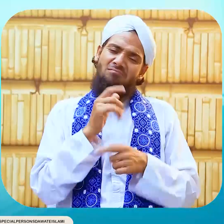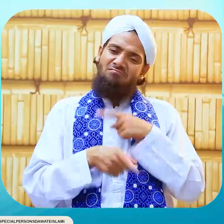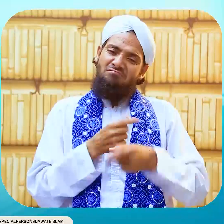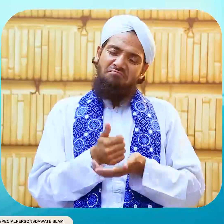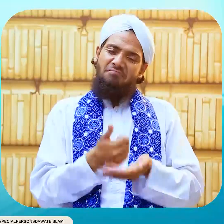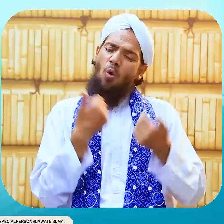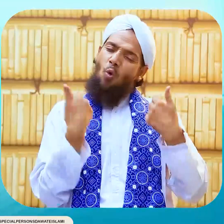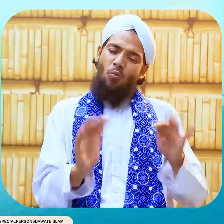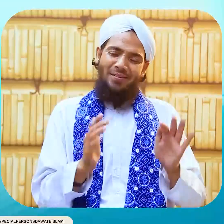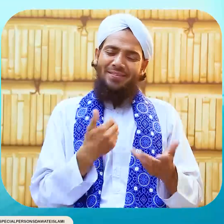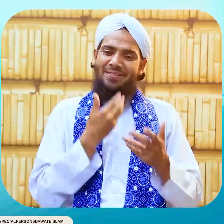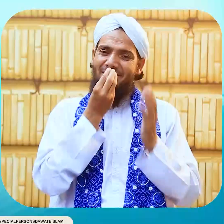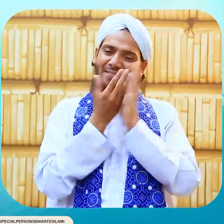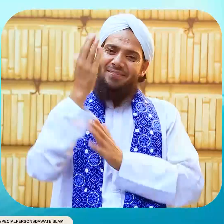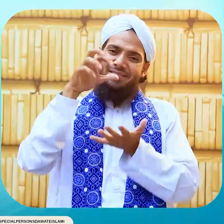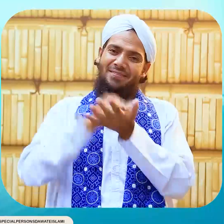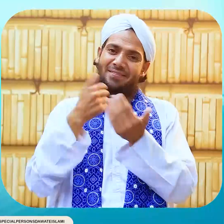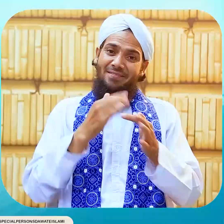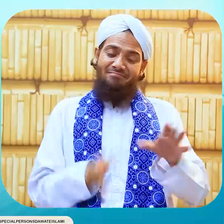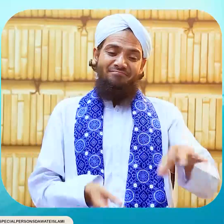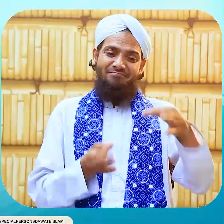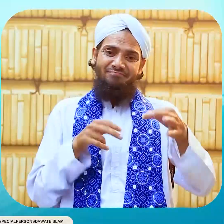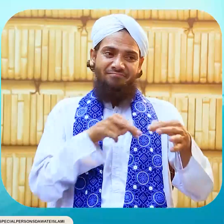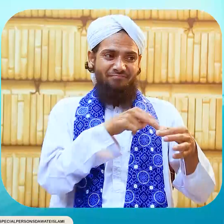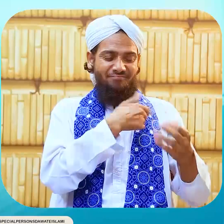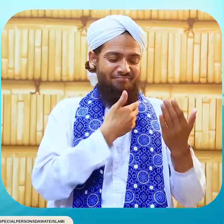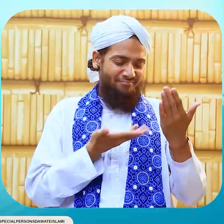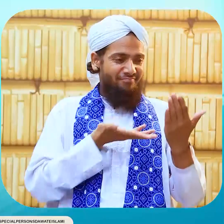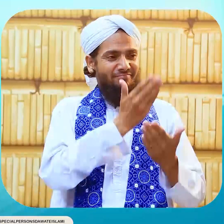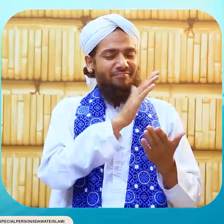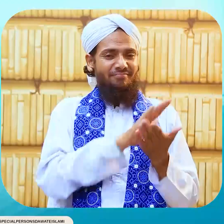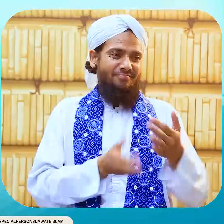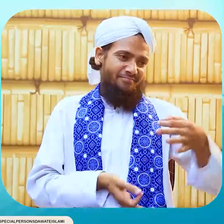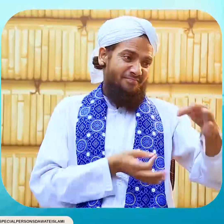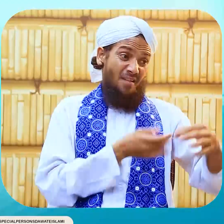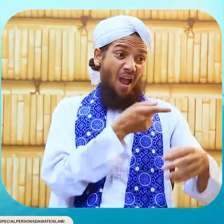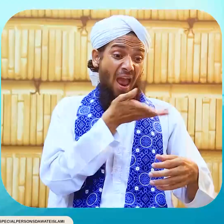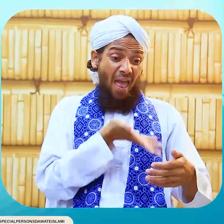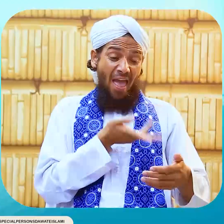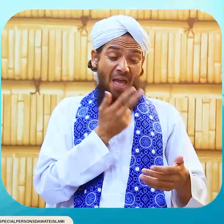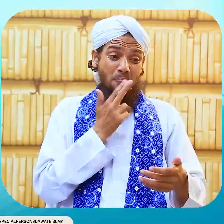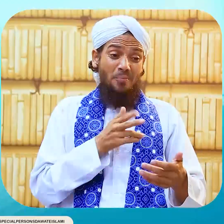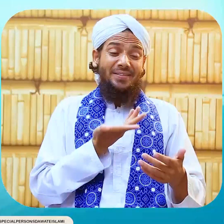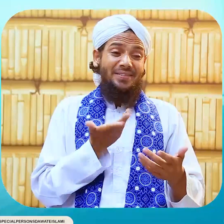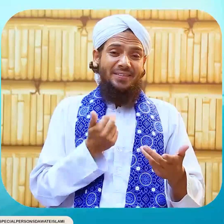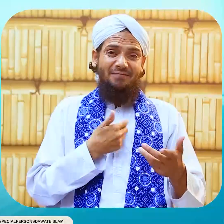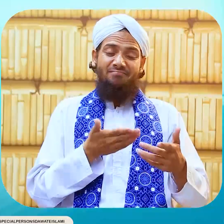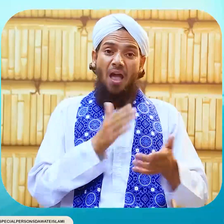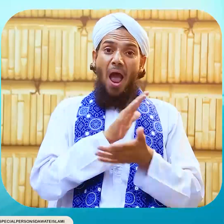مکان عطا فرما دیا لوگ وہ پیپر لے کر حضرت حبیب عجمی کے پاس آئے کہ حضور قبر پر یہ لیٹر لکھا ہوا ہمیں ملا ہے اللہ اکبر